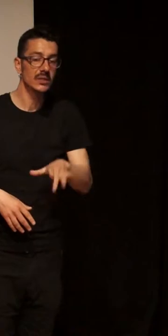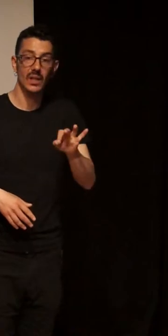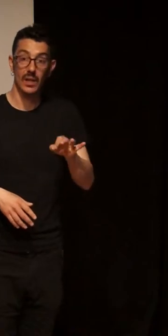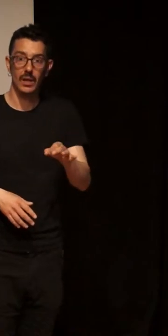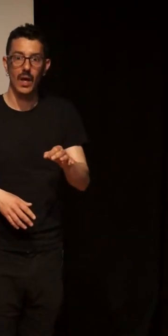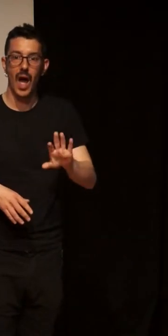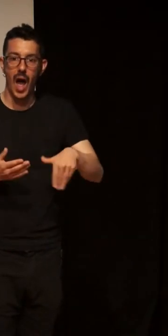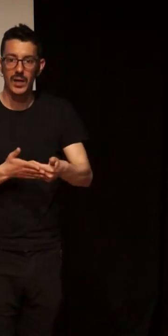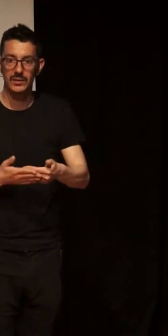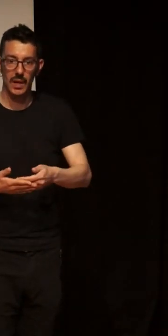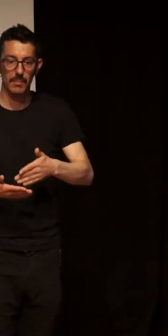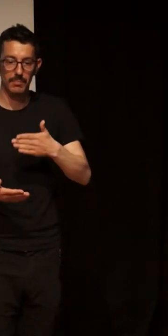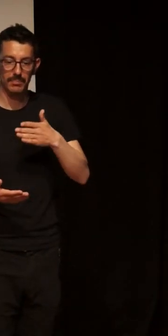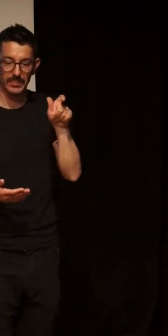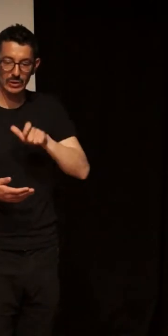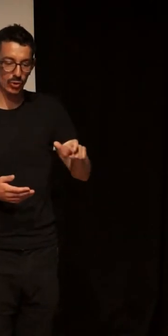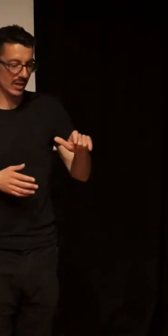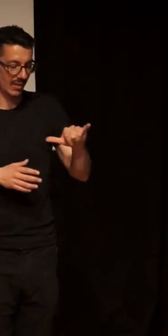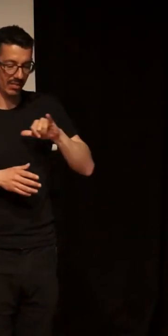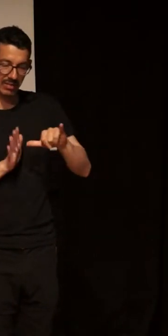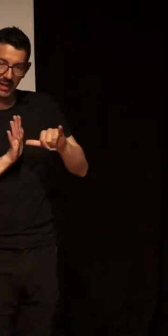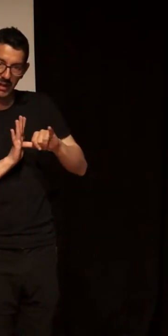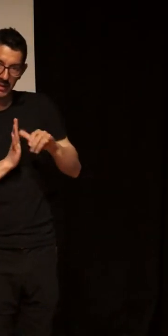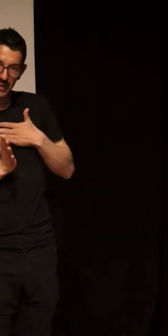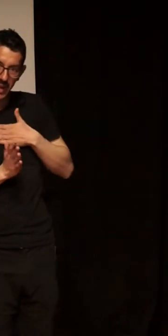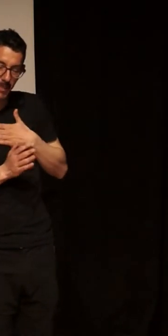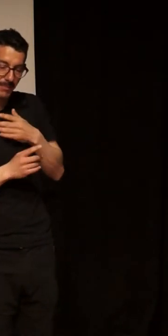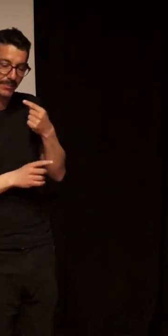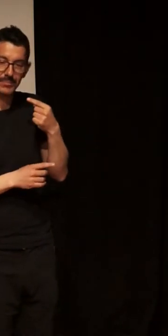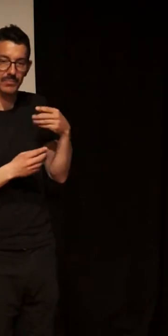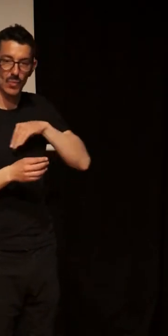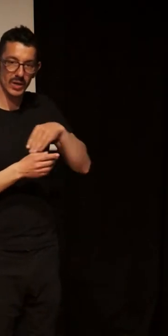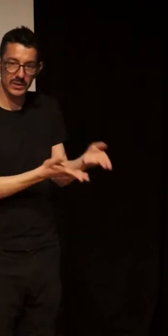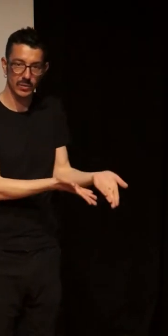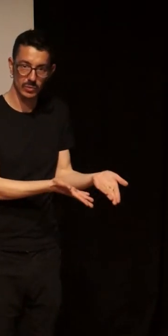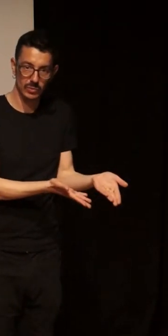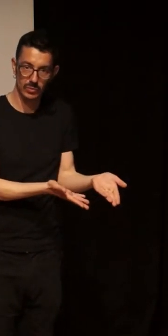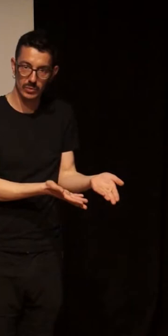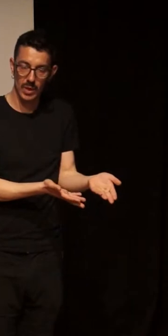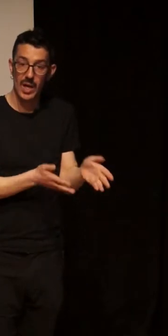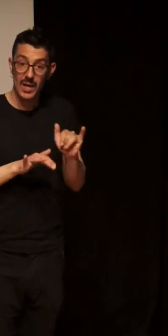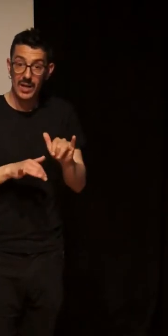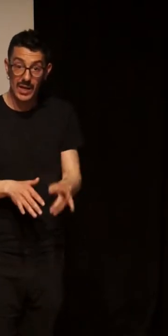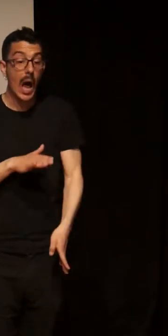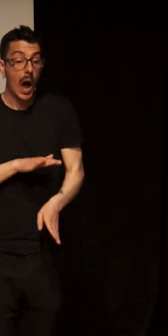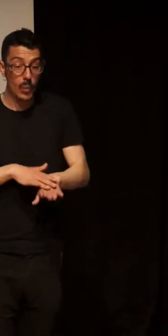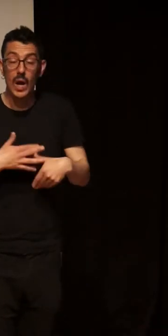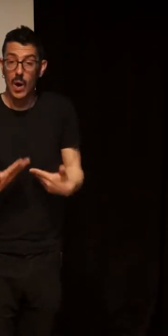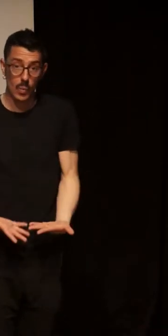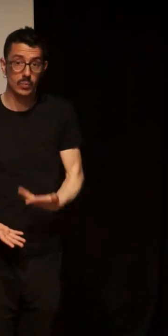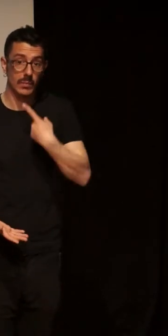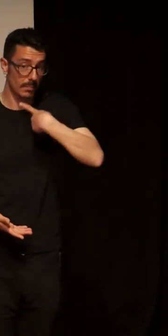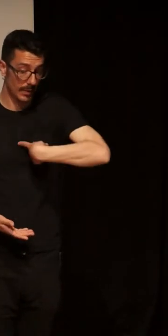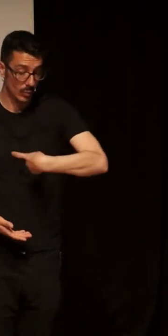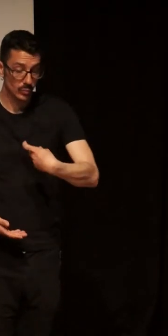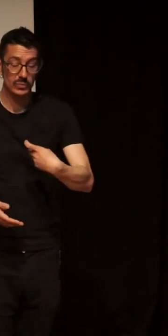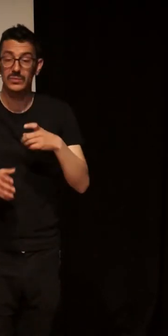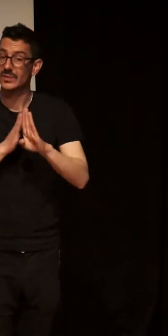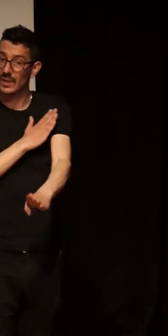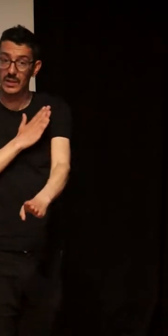we interrogate, at the moment, and I think that we interrogate, directly, about those things that are